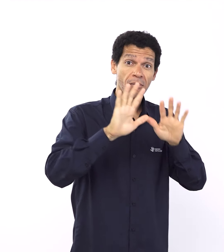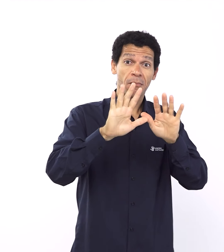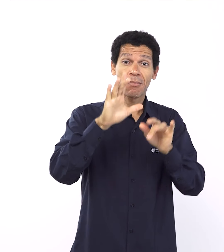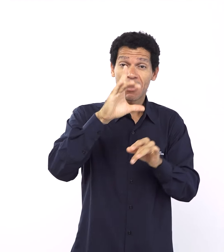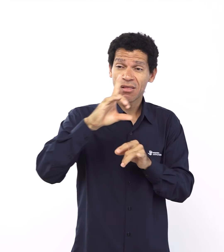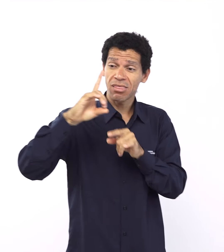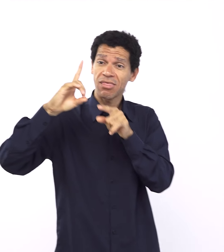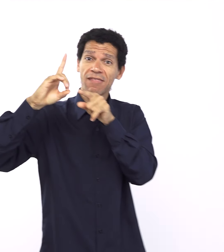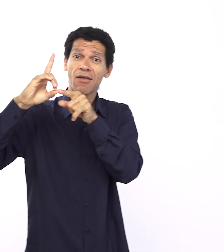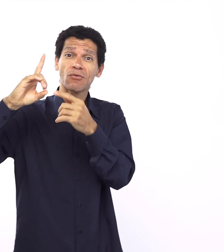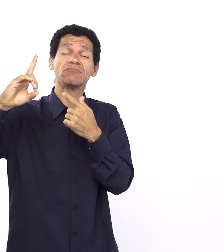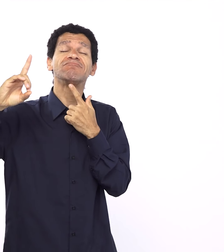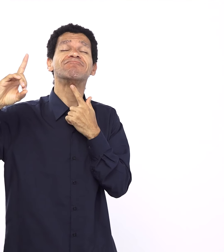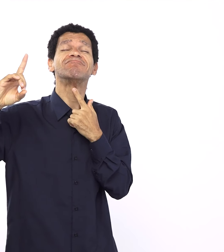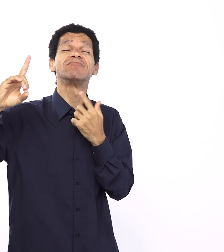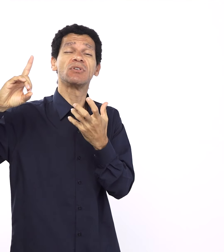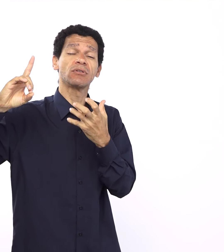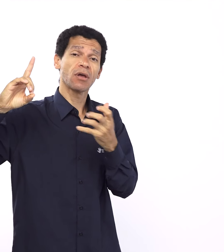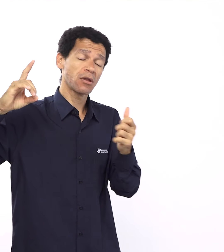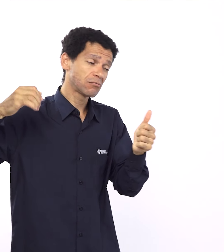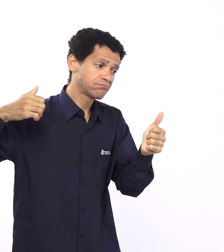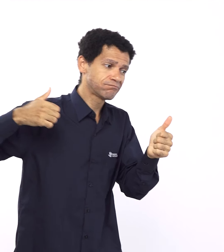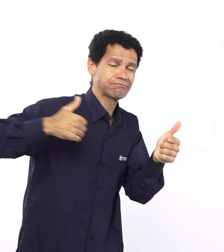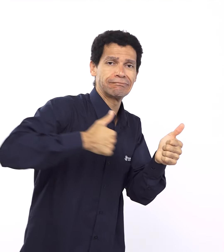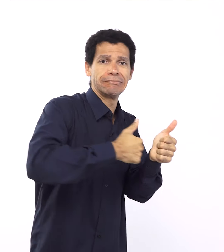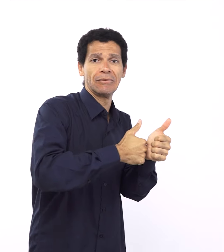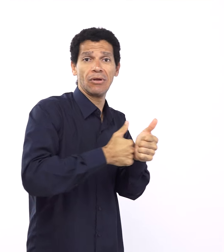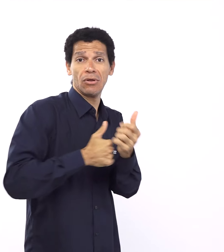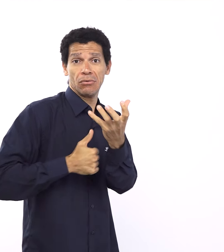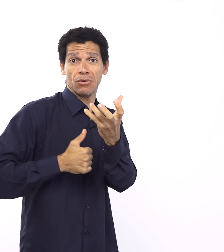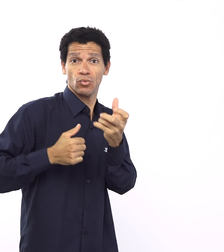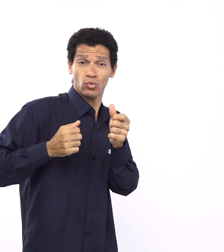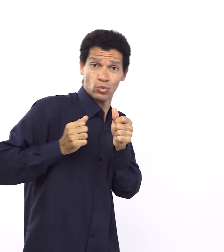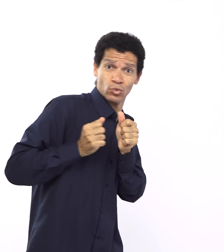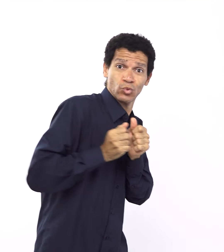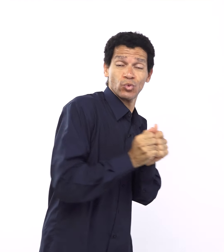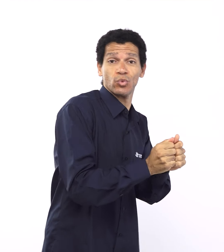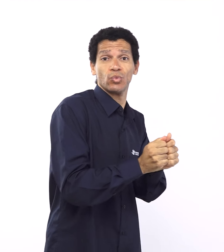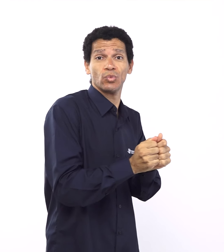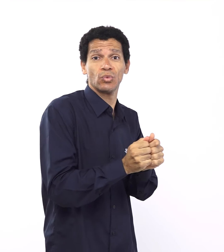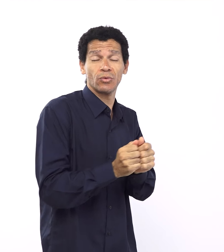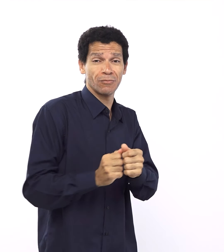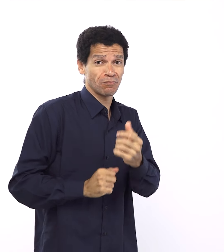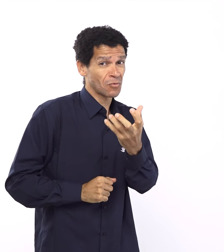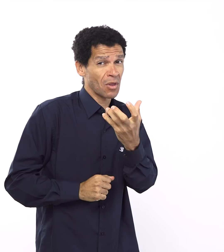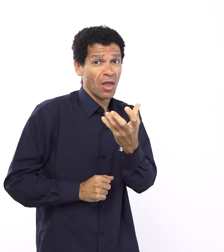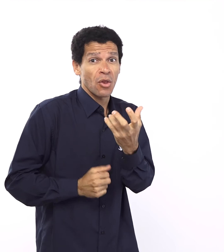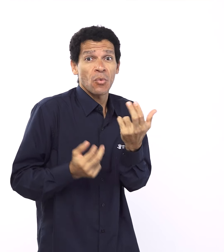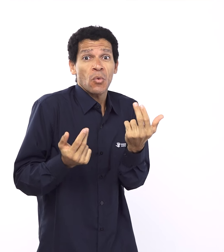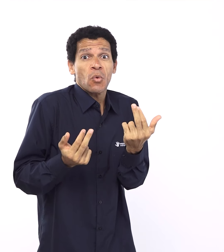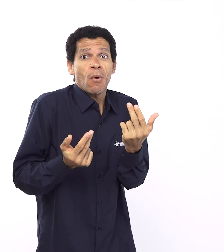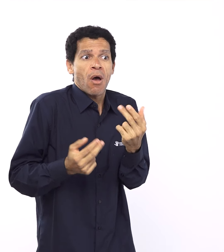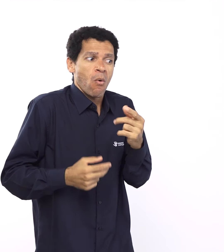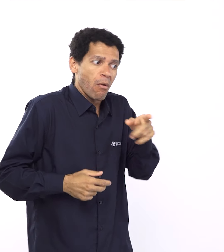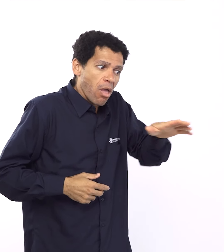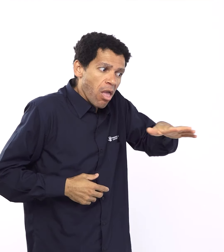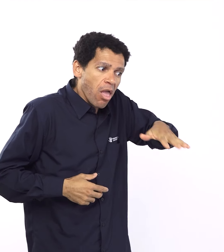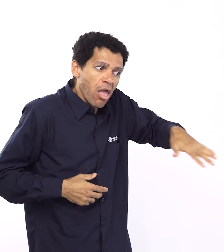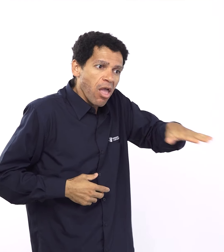falar em termos em que os seres humanos vão entender. Então, assim, esse esforço divino de se revelar, ele envolve